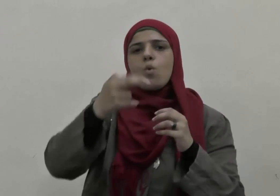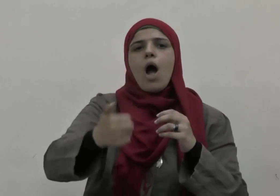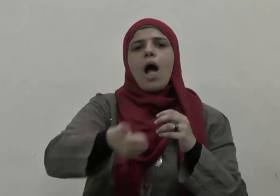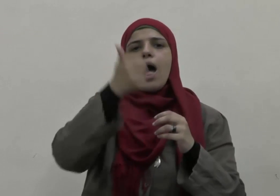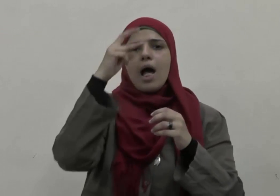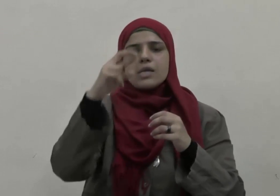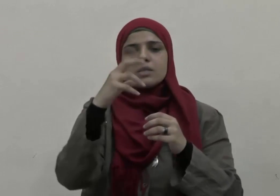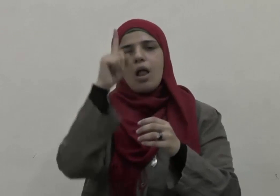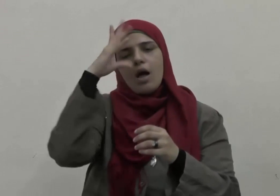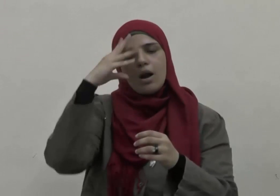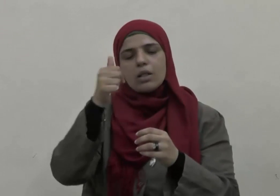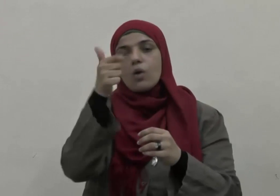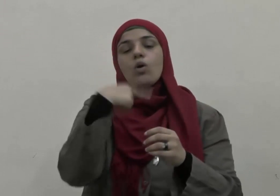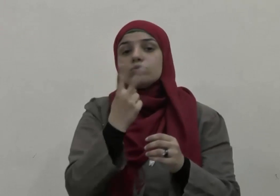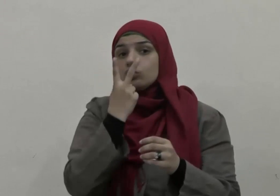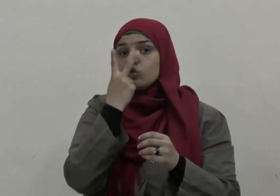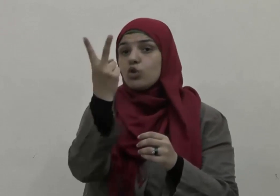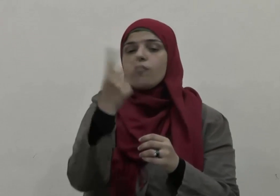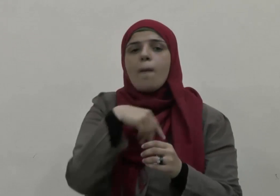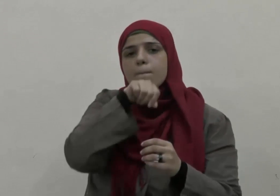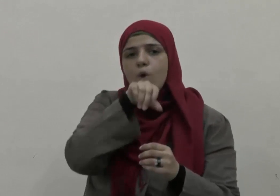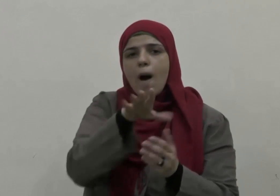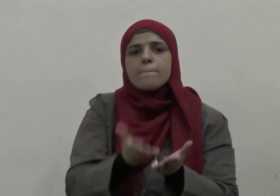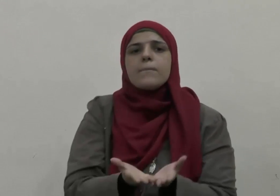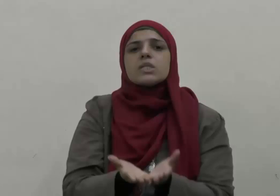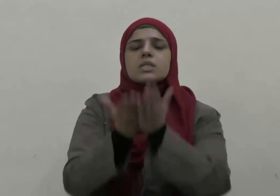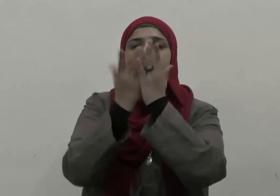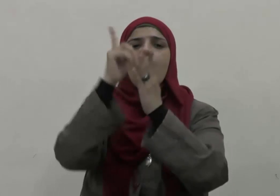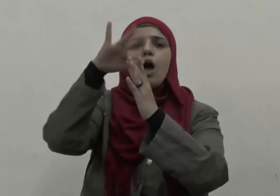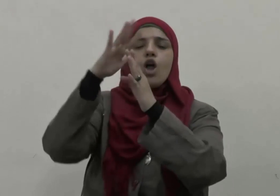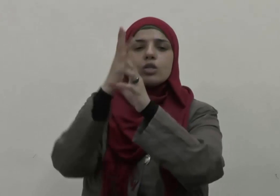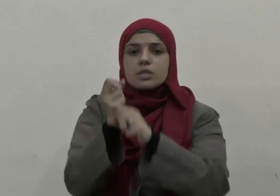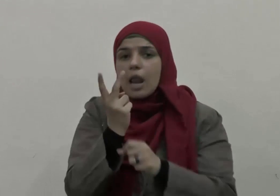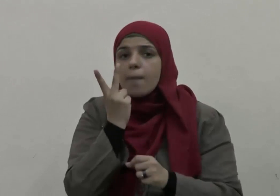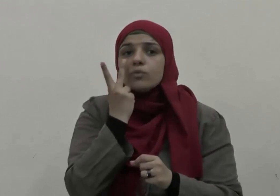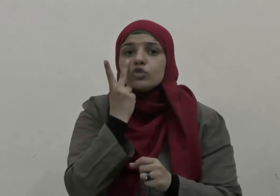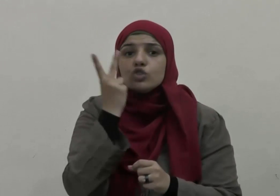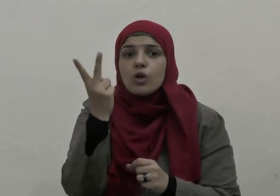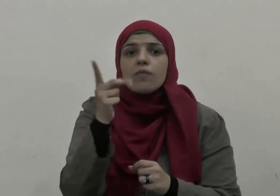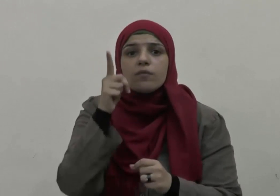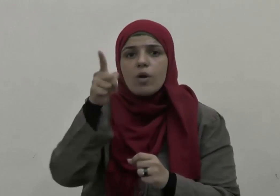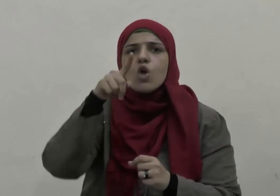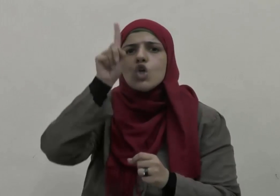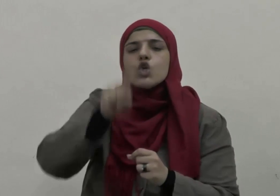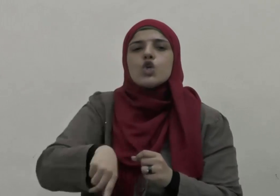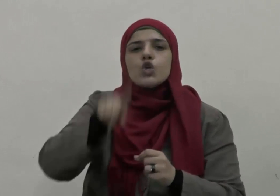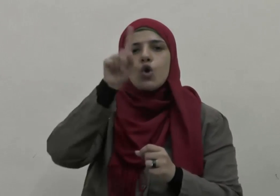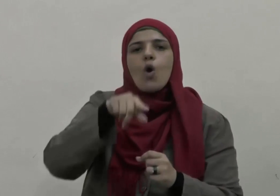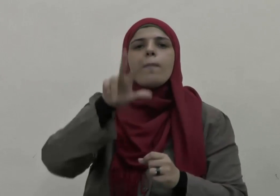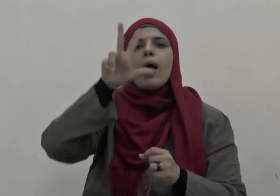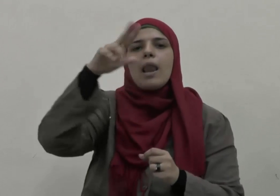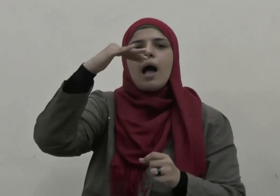رضي الله عنه رأيت رسول الله صلى الله عليه وسلم يوم الأحزاب